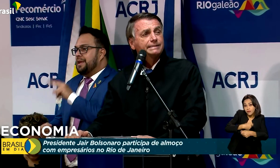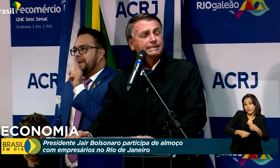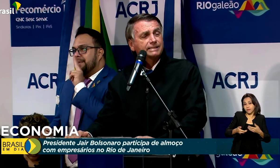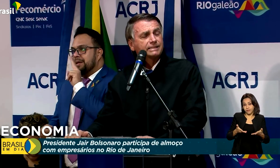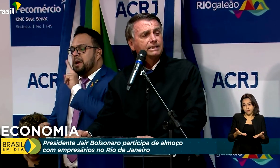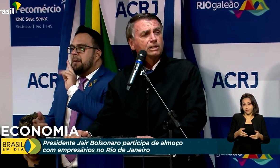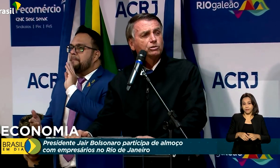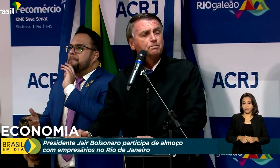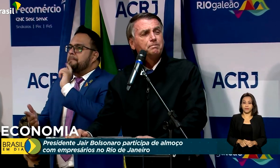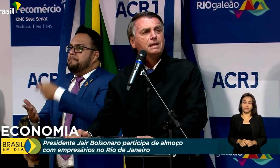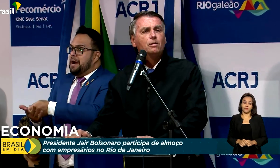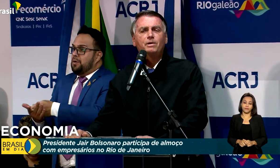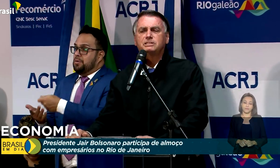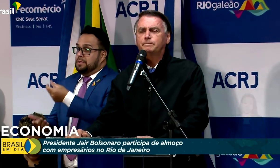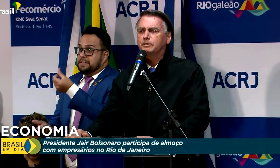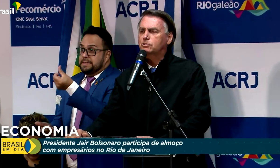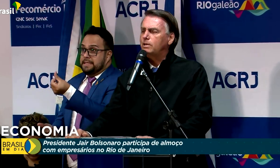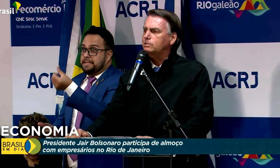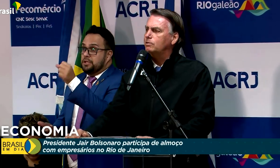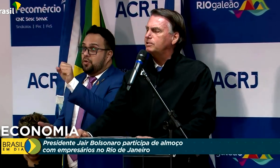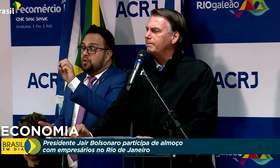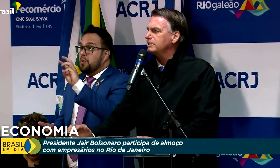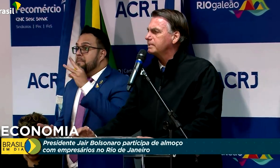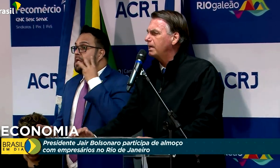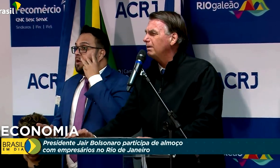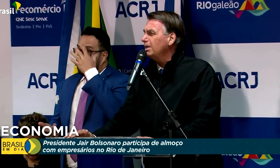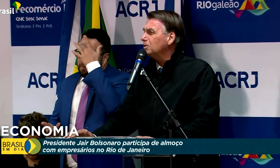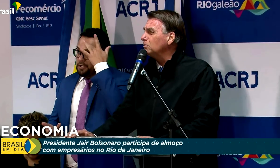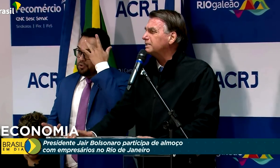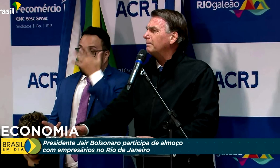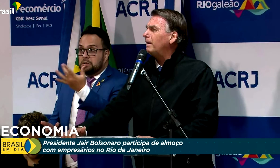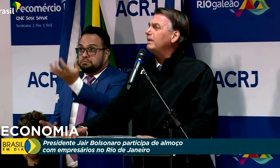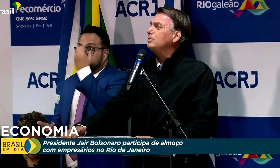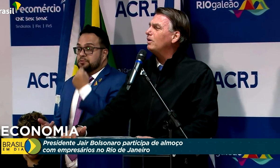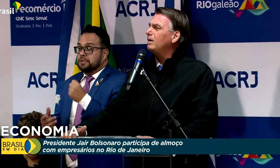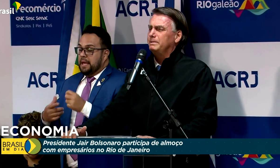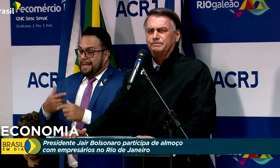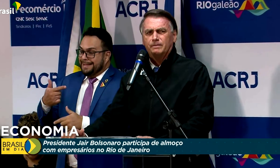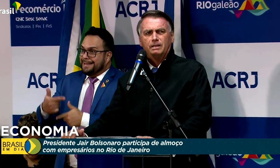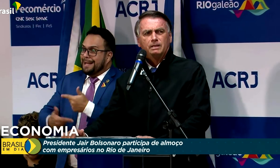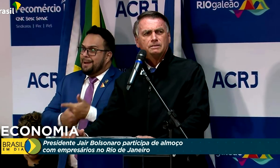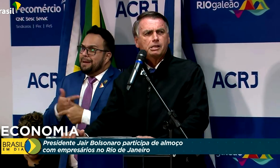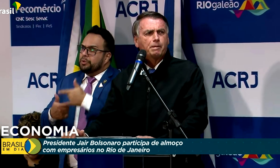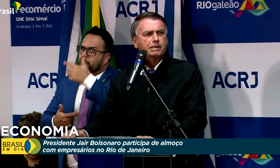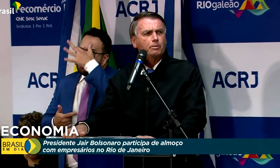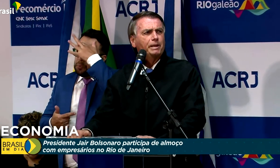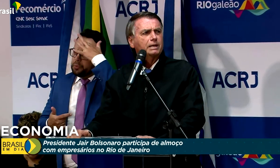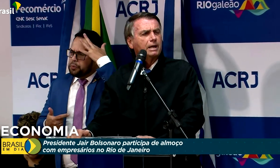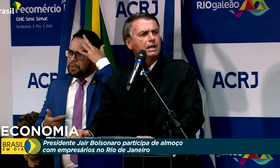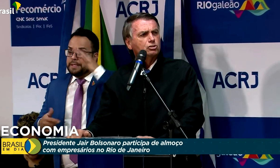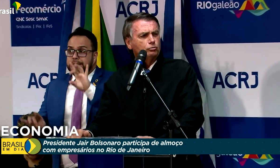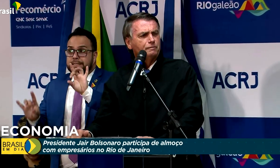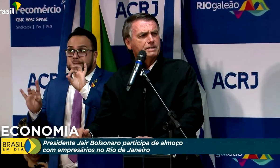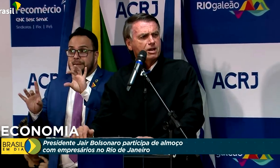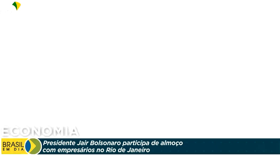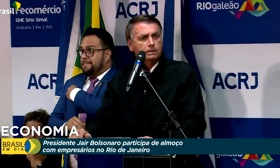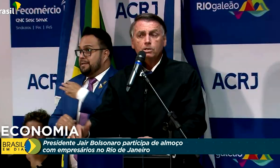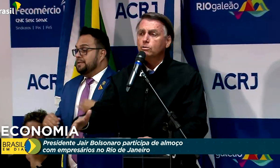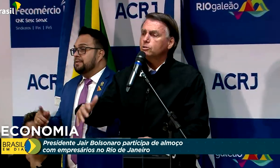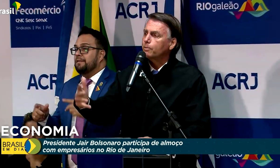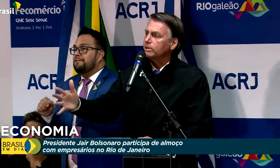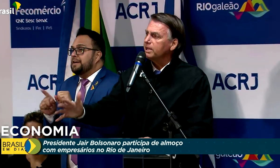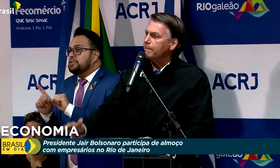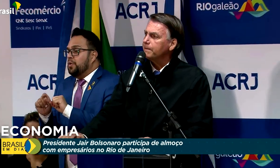68 milhões de pessoas com o sistema emergencial num trabalho enorme, em especial pela Caixa Econômica Federal.